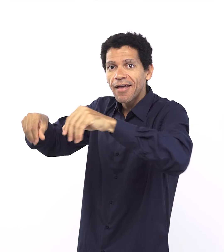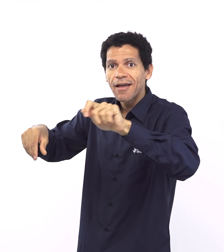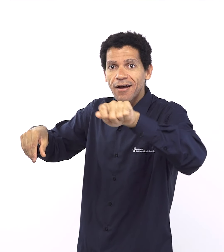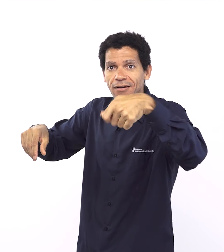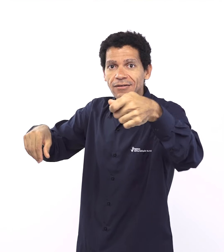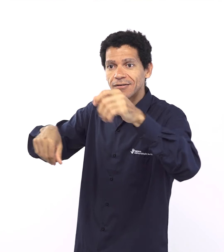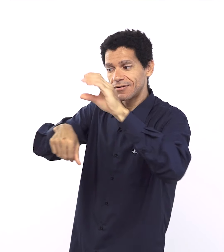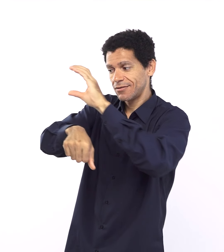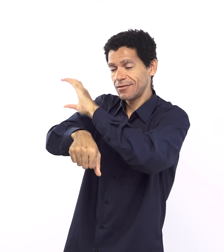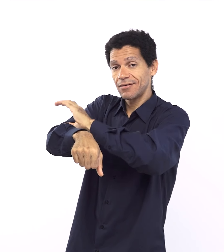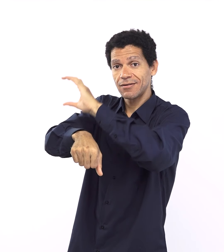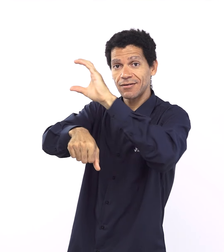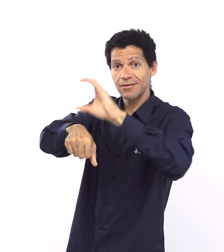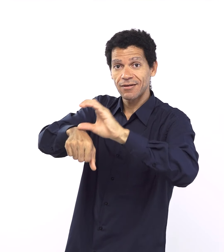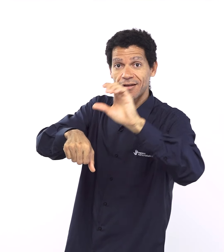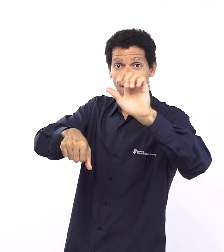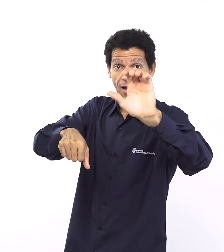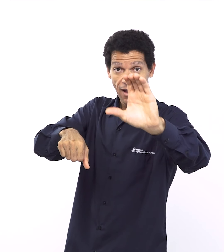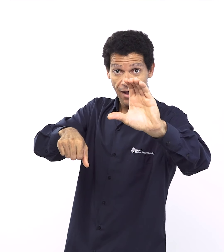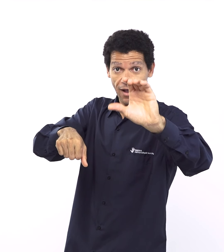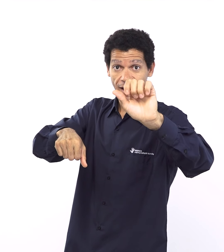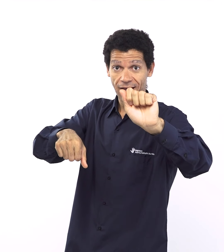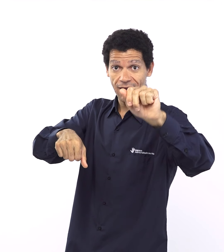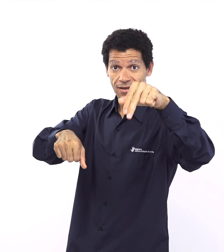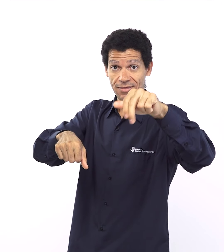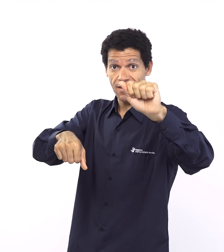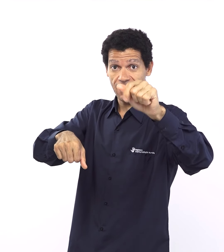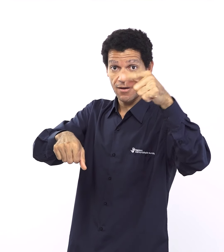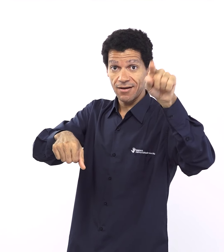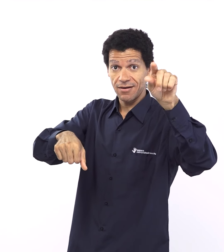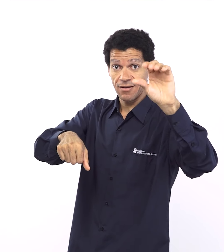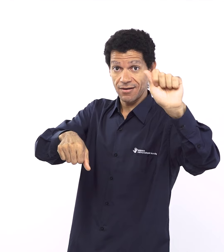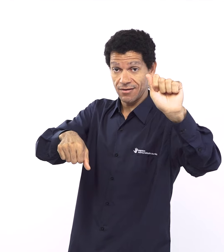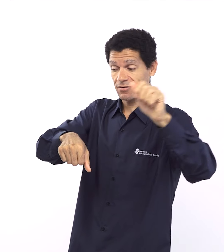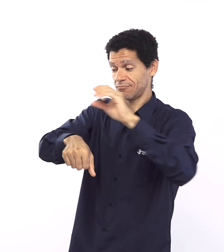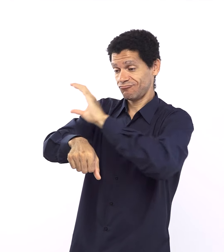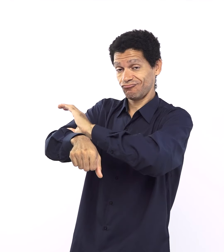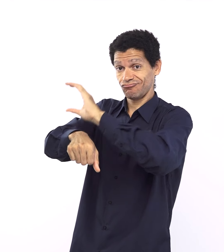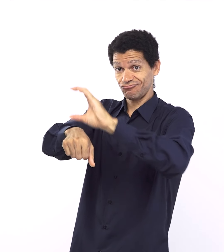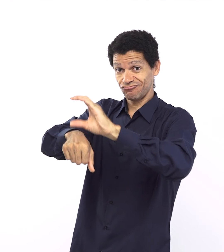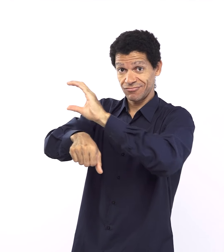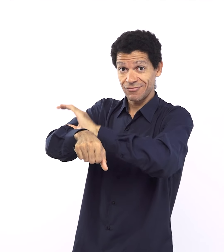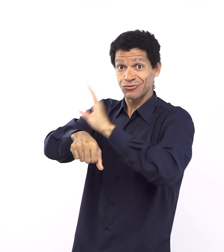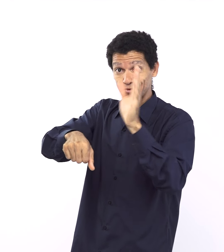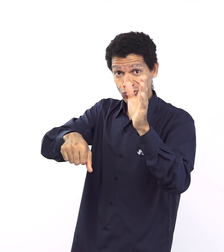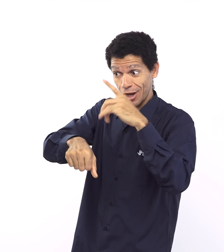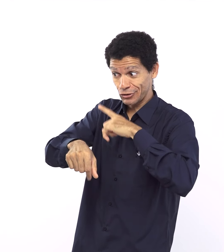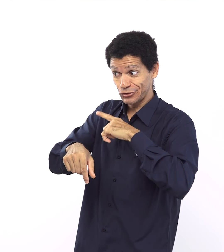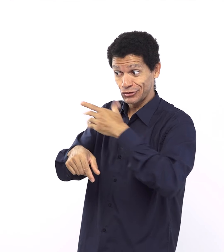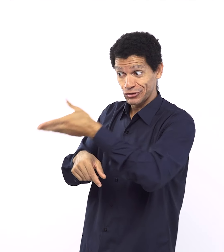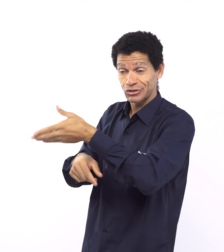de graça para aquele povo até que então ele determinasse o juízo falar agora eu vou libertar Israel do Egito eles vão possuir a terra enfim